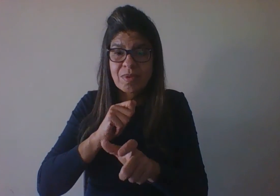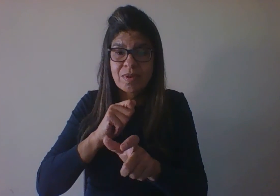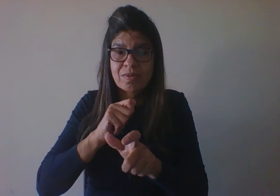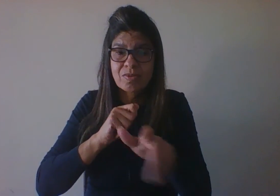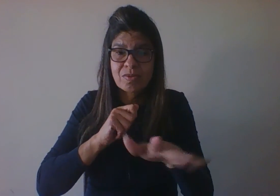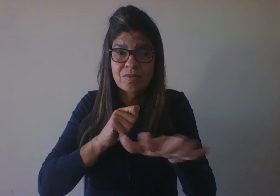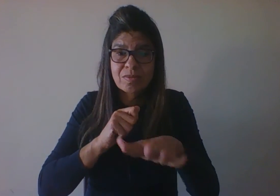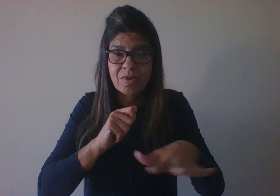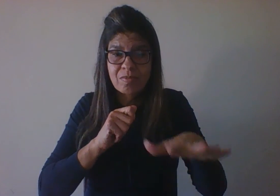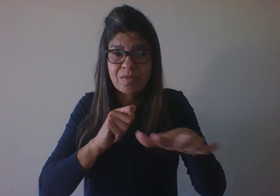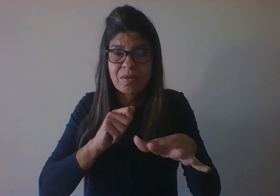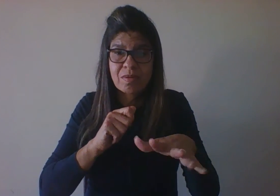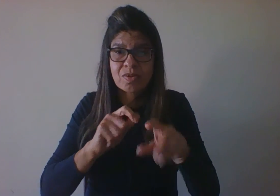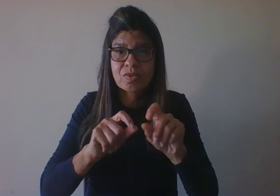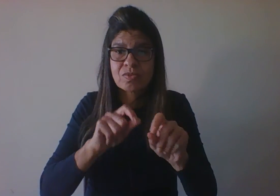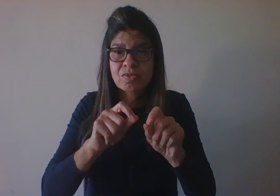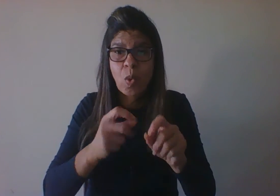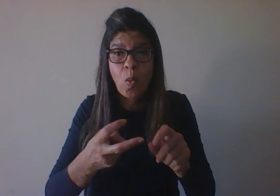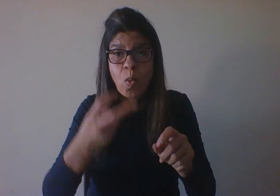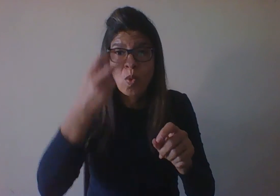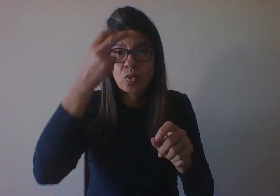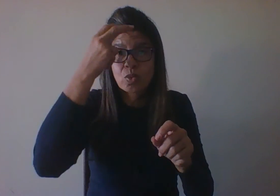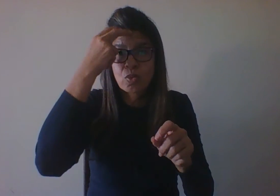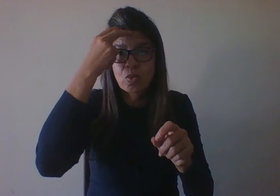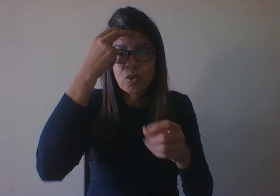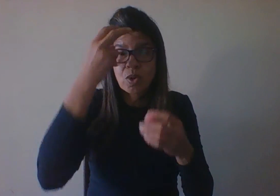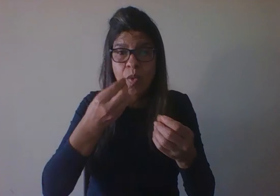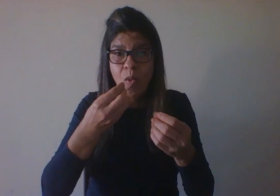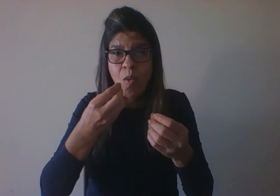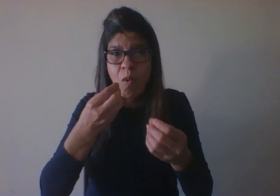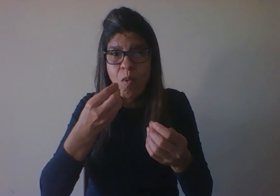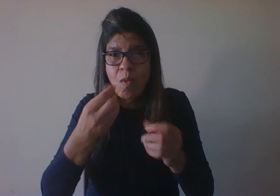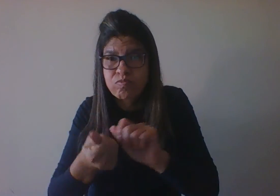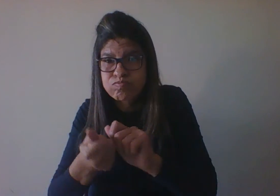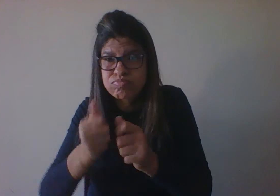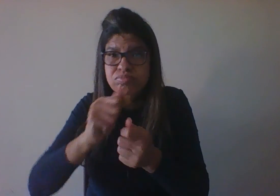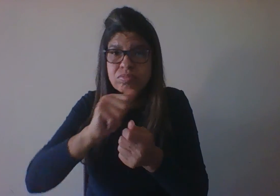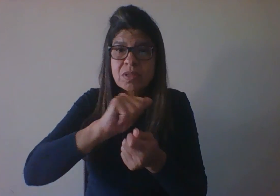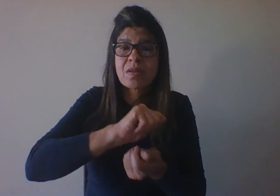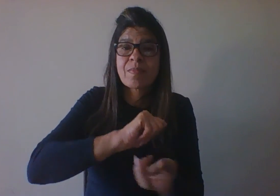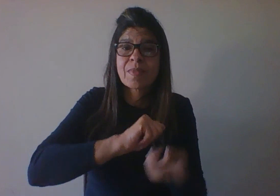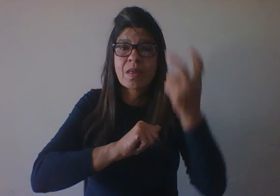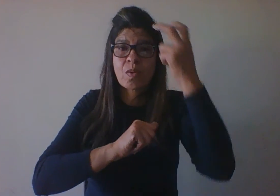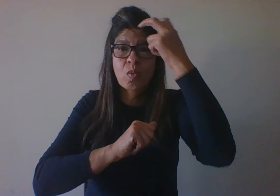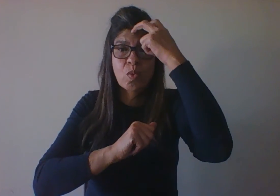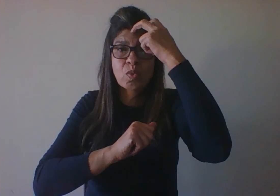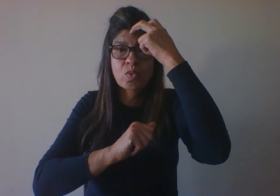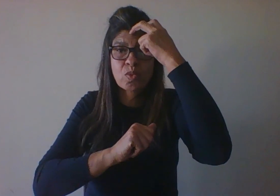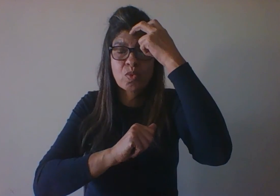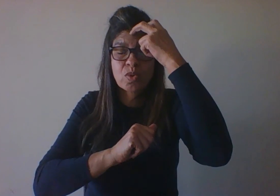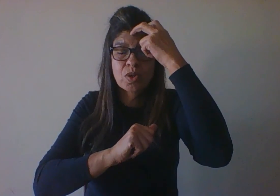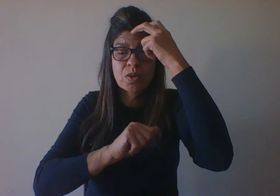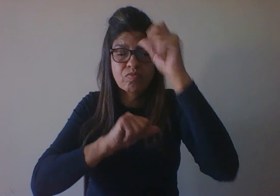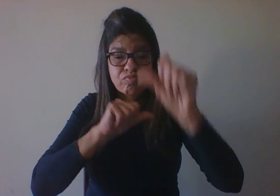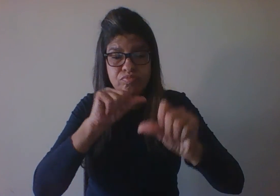da cultura. Então, enquanto seres biológicos nós amadurecemos ou nos